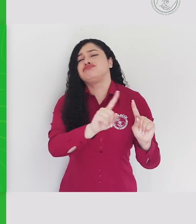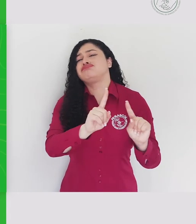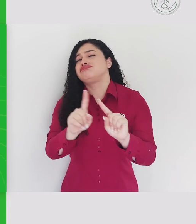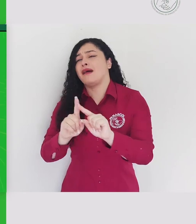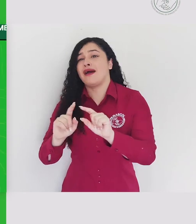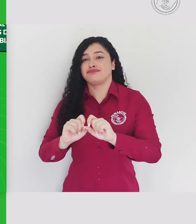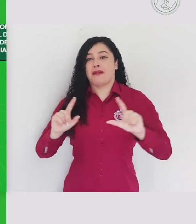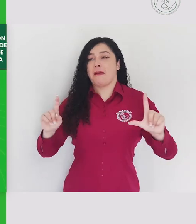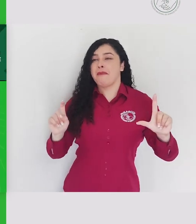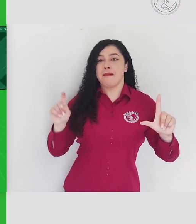videos.